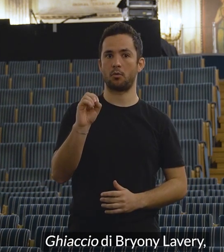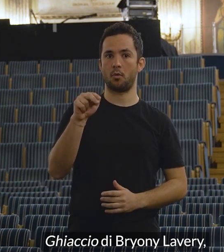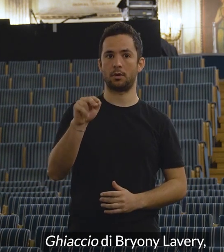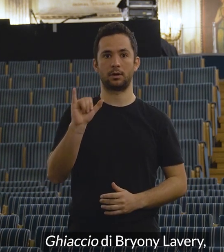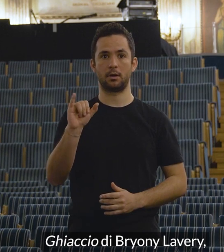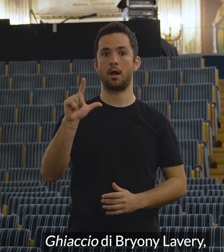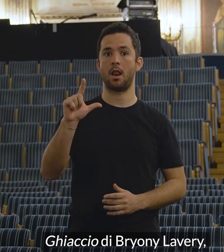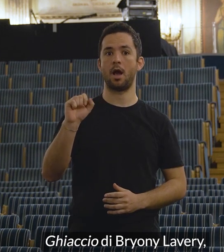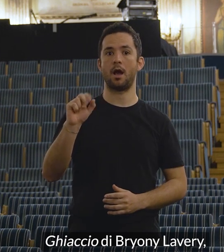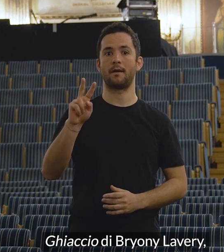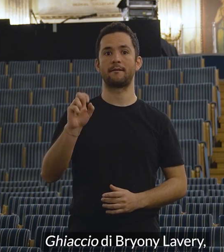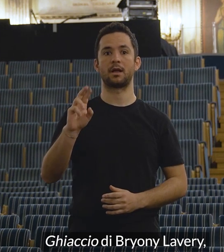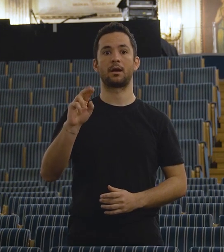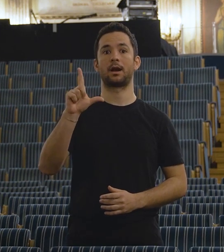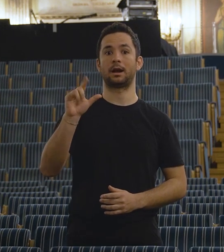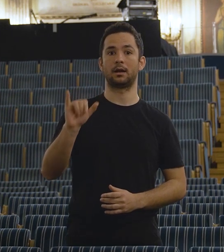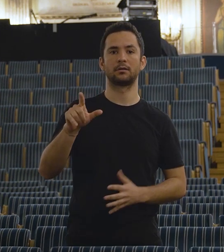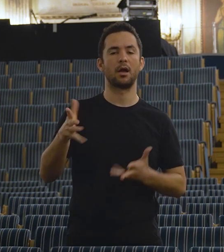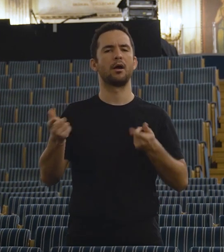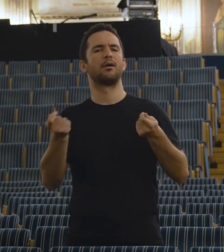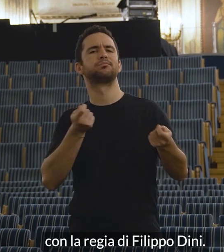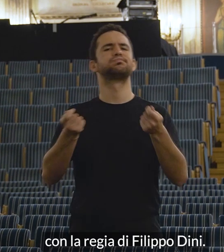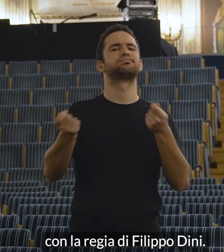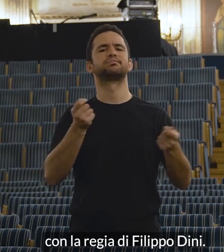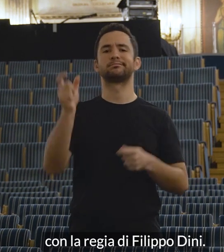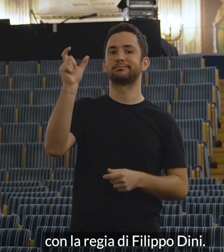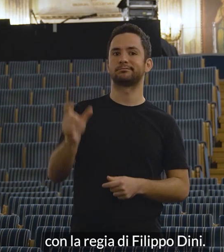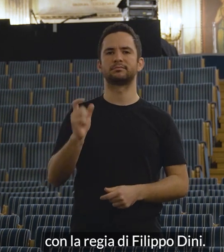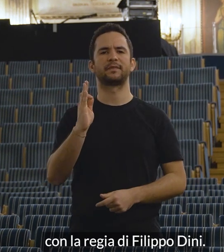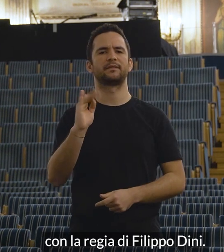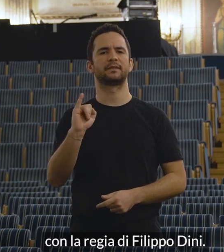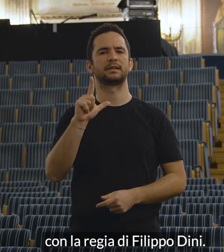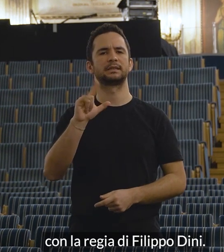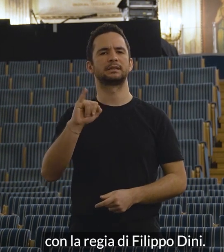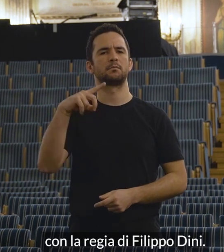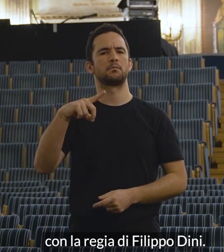Bryony Leivry, con regia di Filippo Dini.